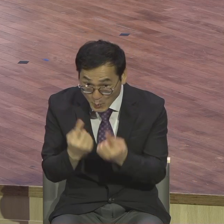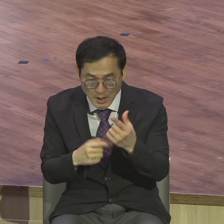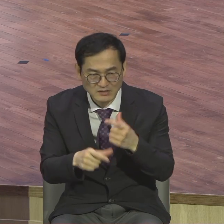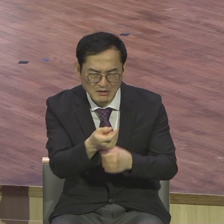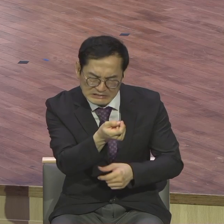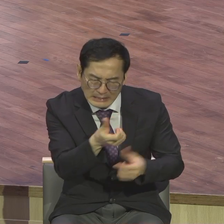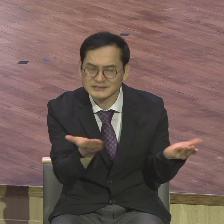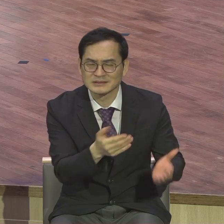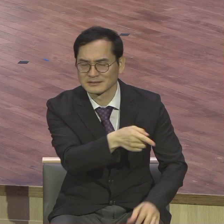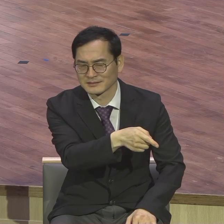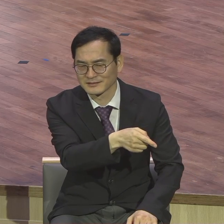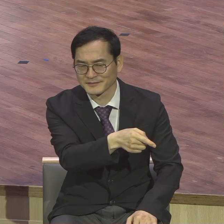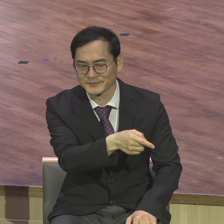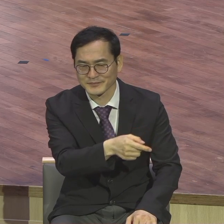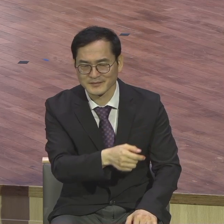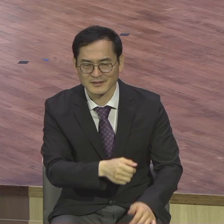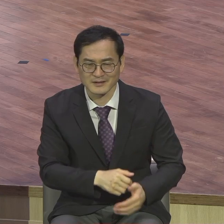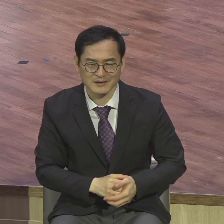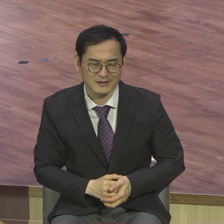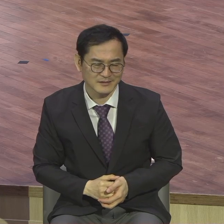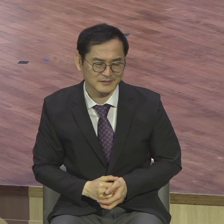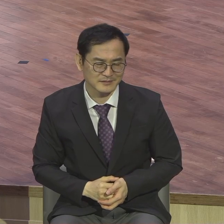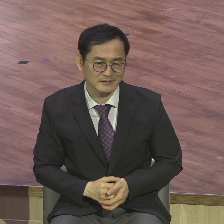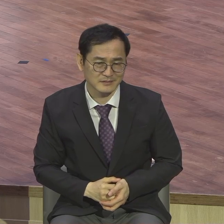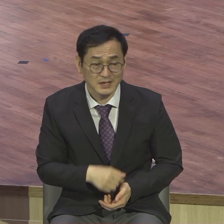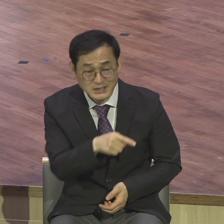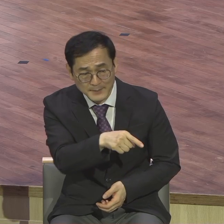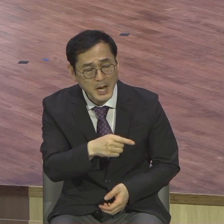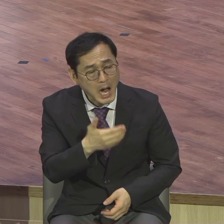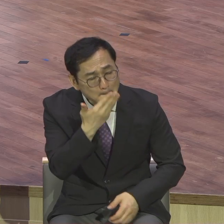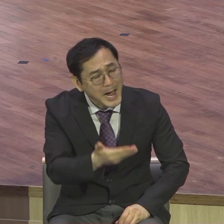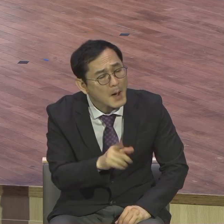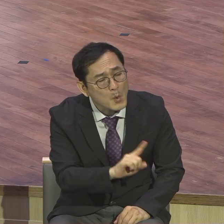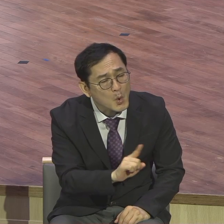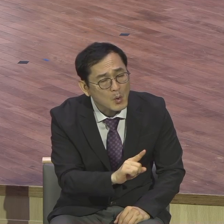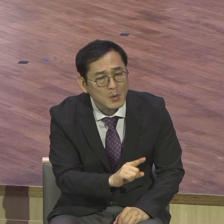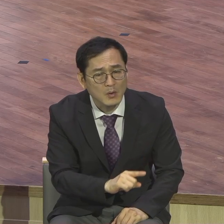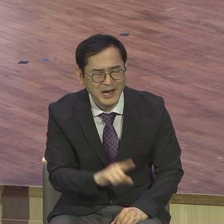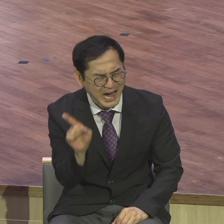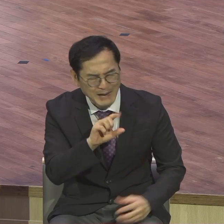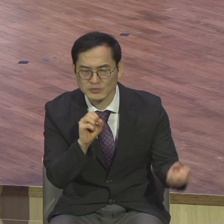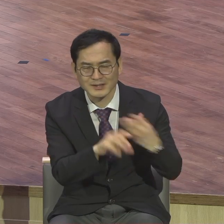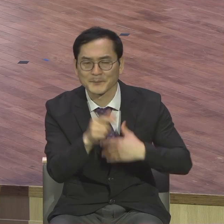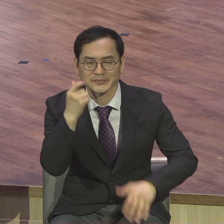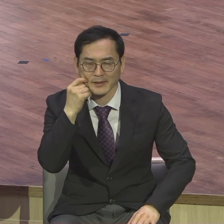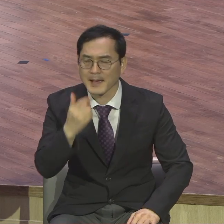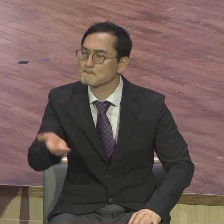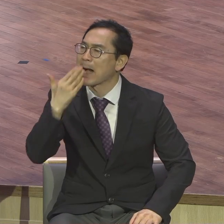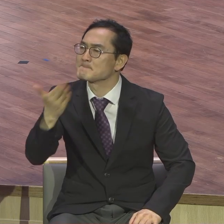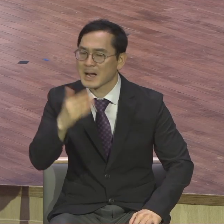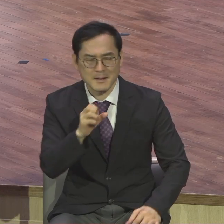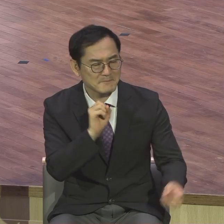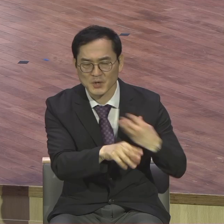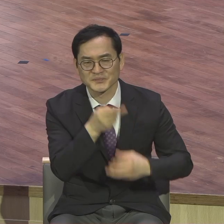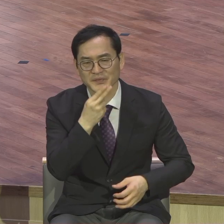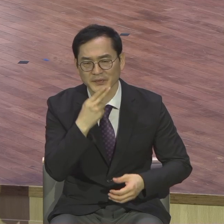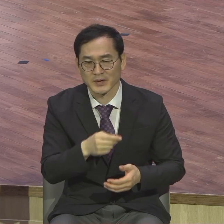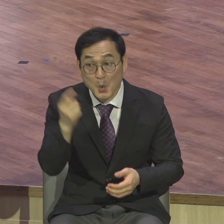이들에게 물어보세요 무엇을 할 수 있는지 그들은 대답할 수 없습니다 그것에 대해서는 너무 깊이 생각하는 대신